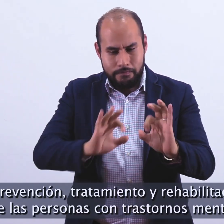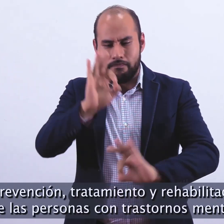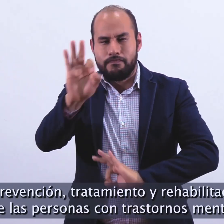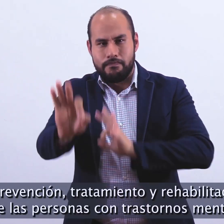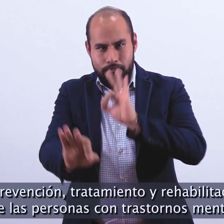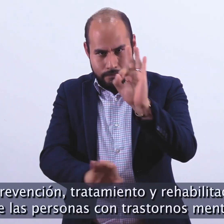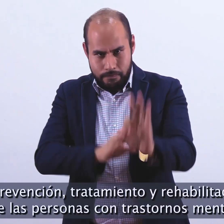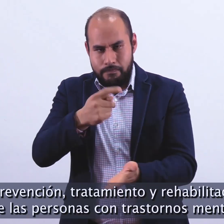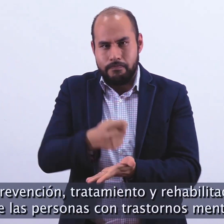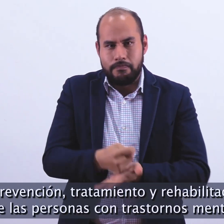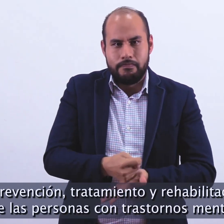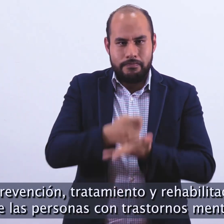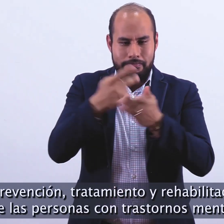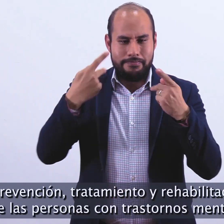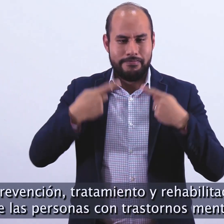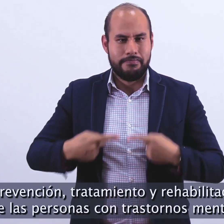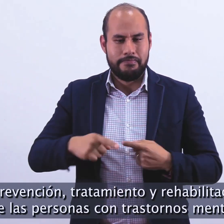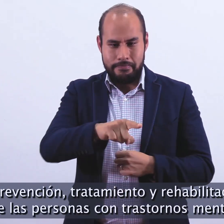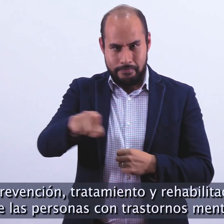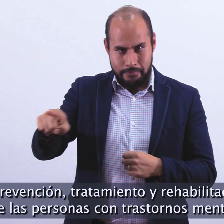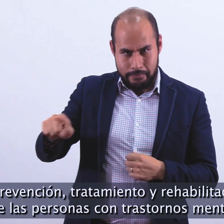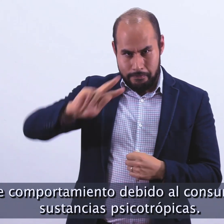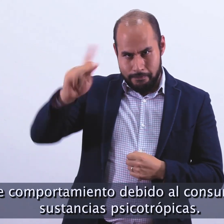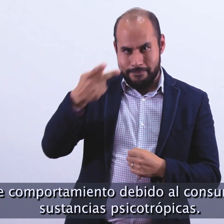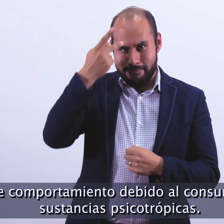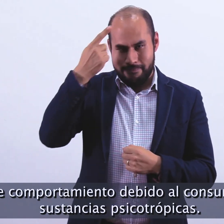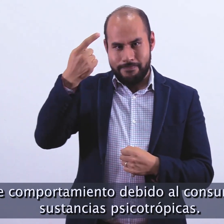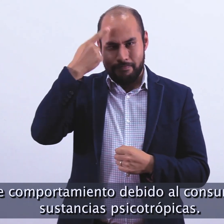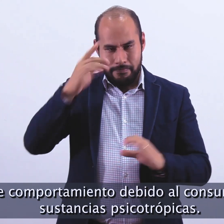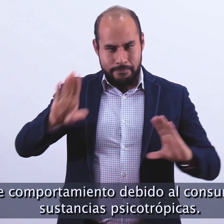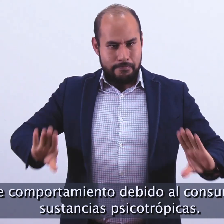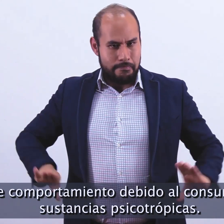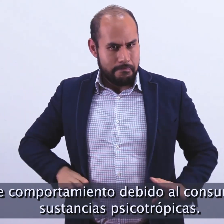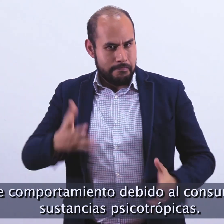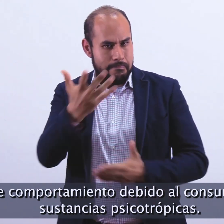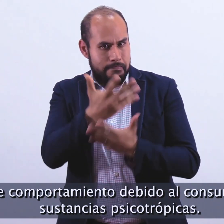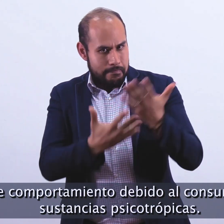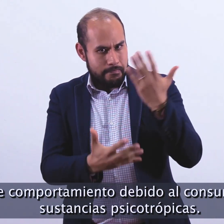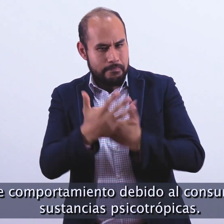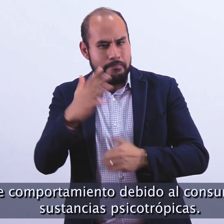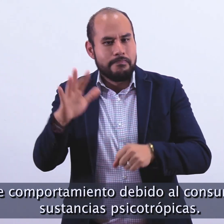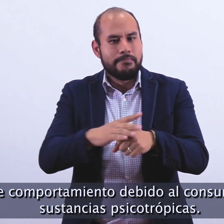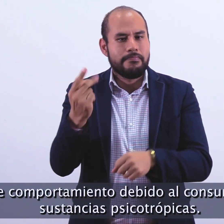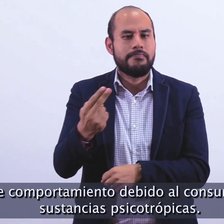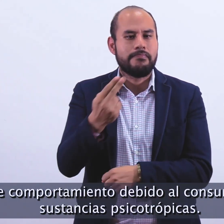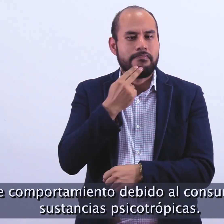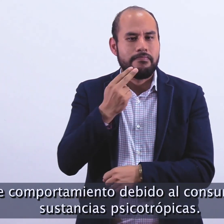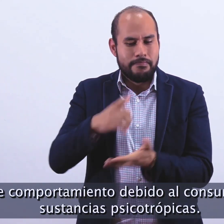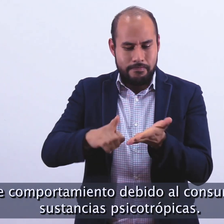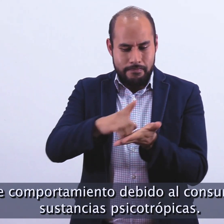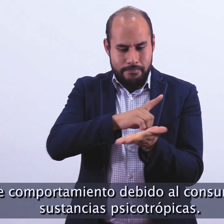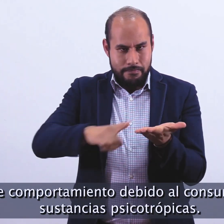rehabilitación de las personas con trastornos mentales y de comportamiento debido al consumo de sustancias psicotrópicas.